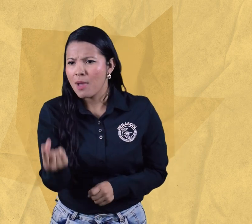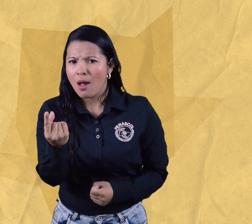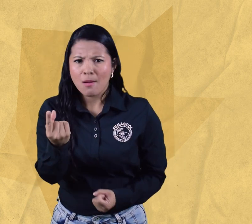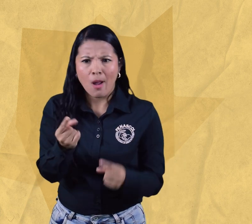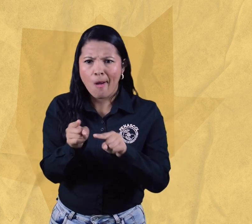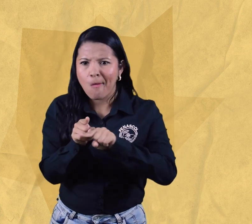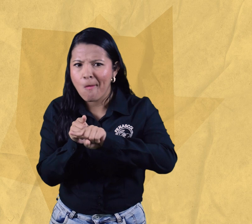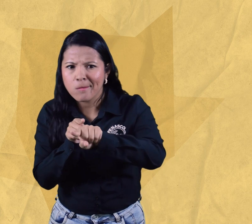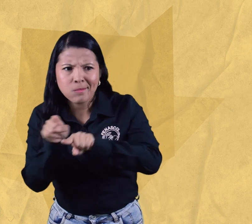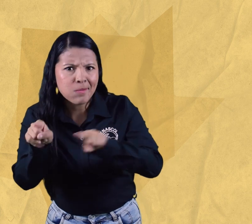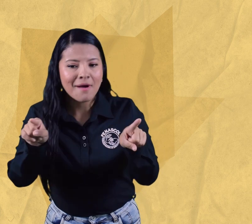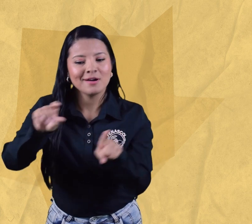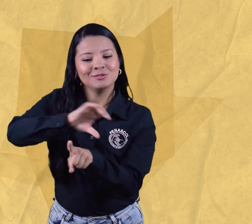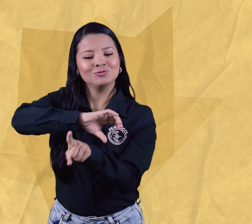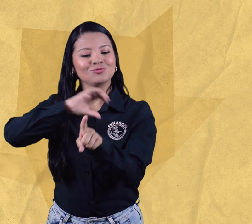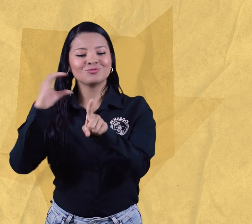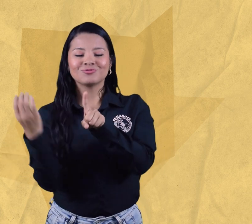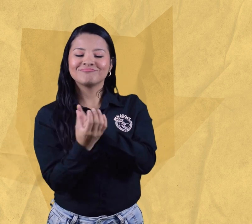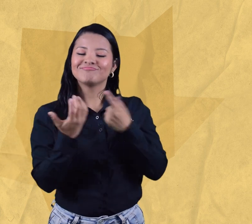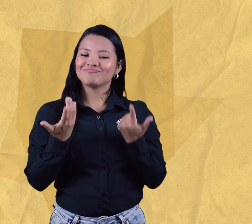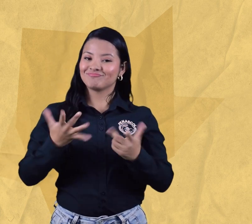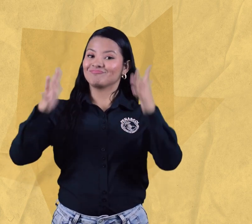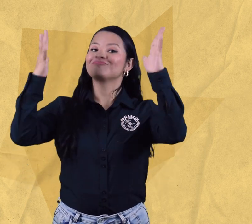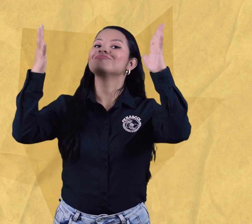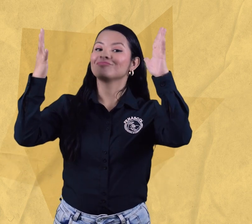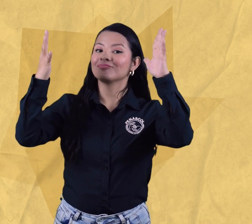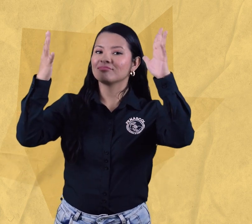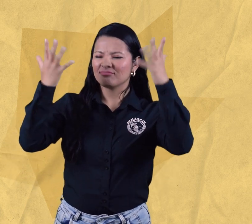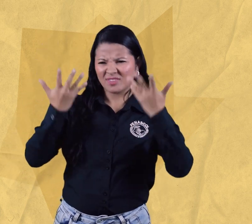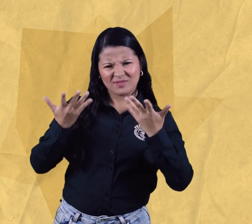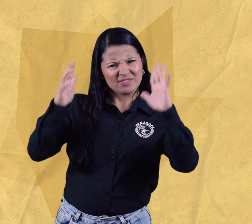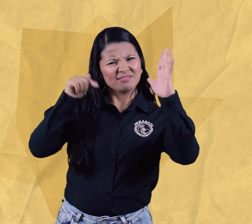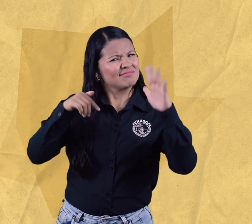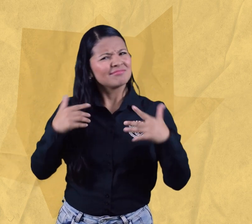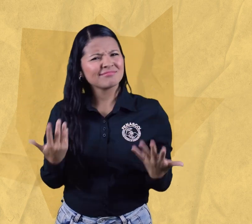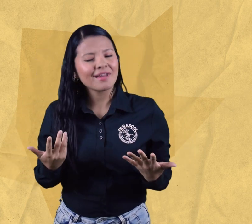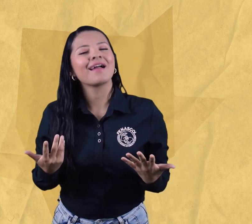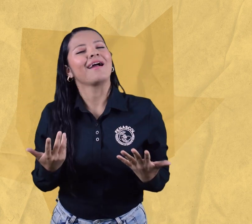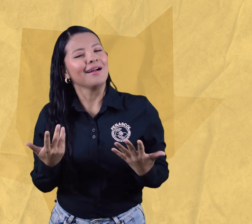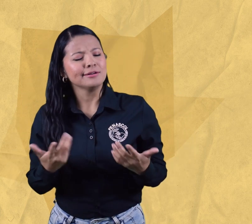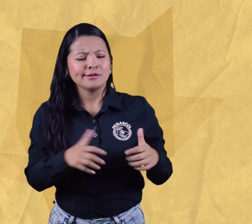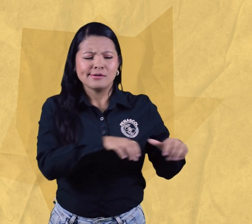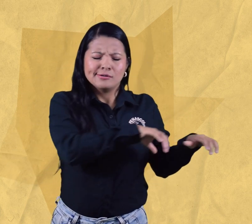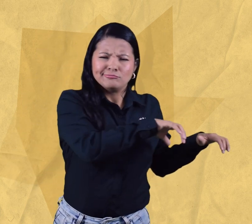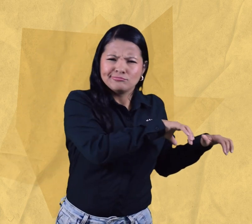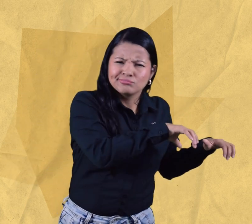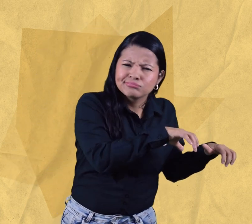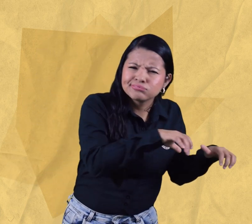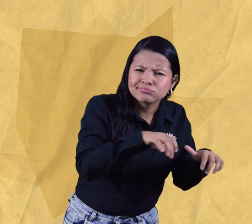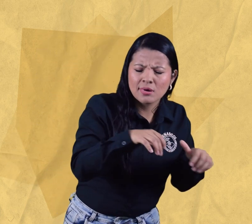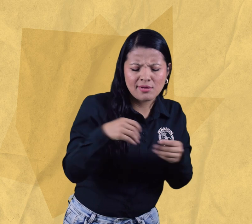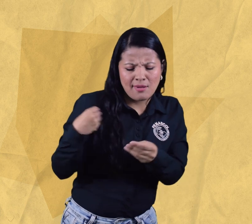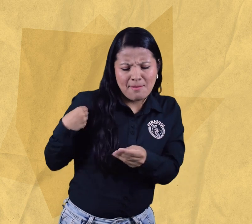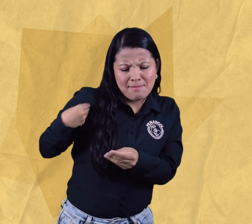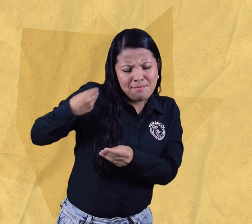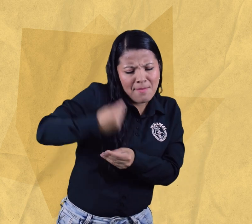del sábado su tema es celebraciones culturales de los sordos allí se celebran acciones